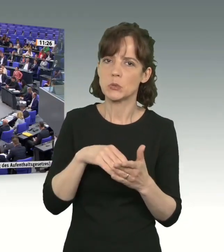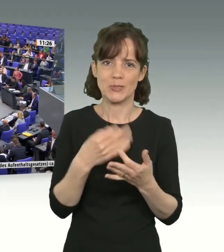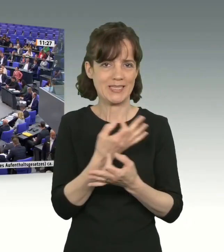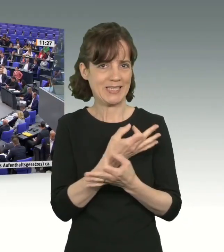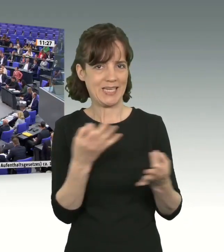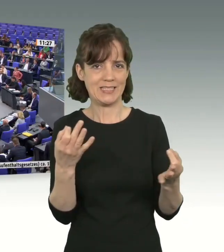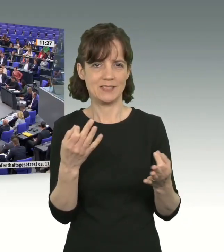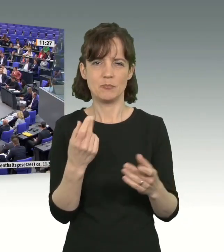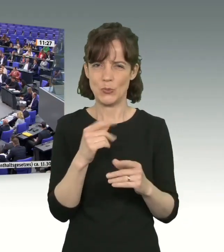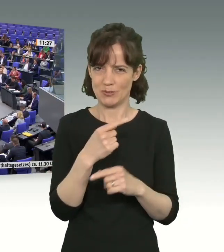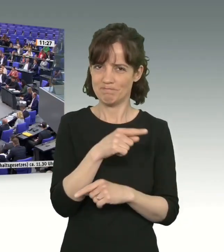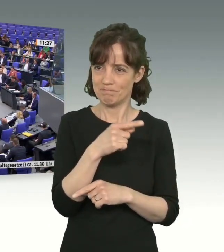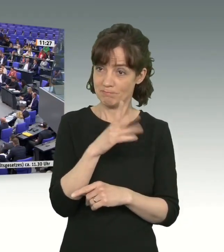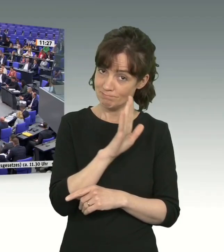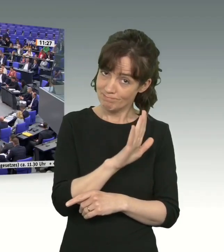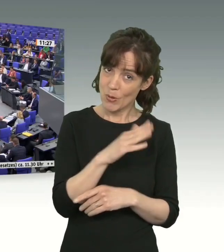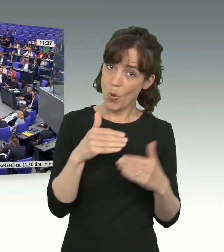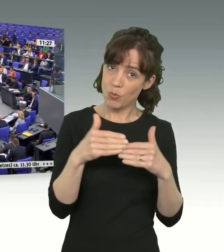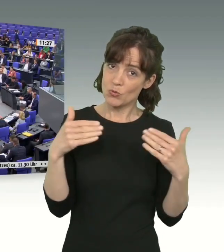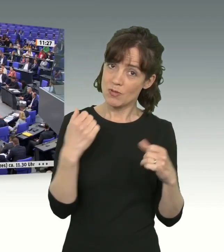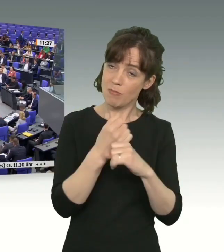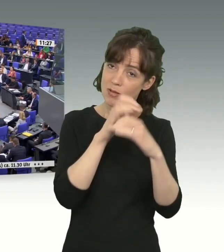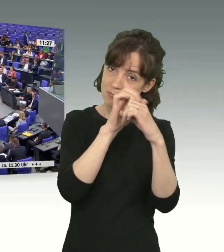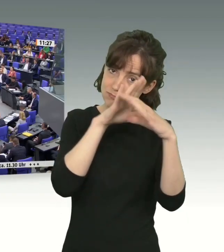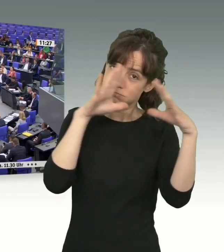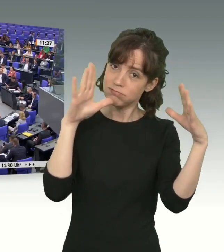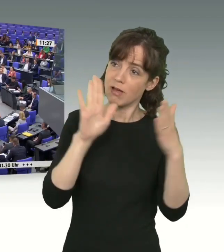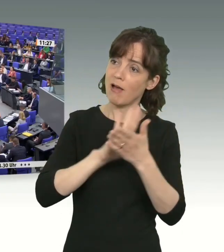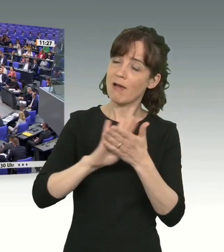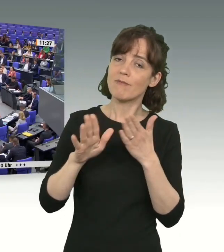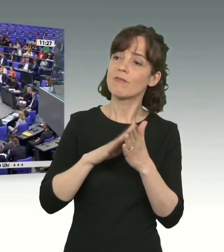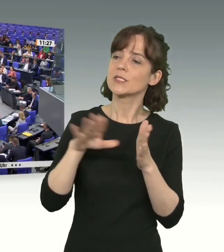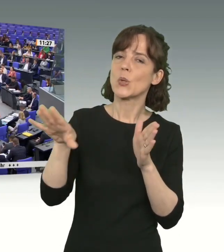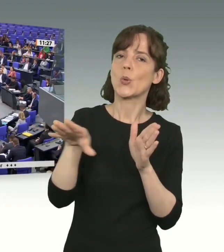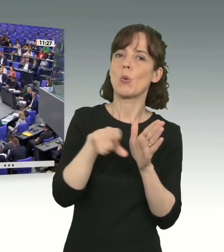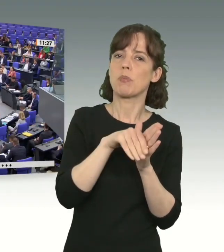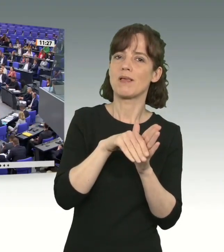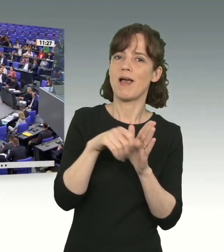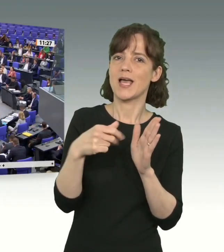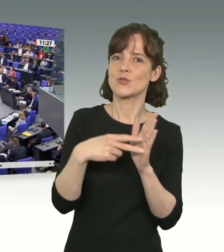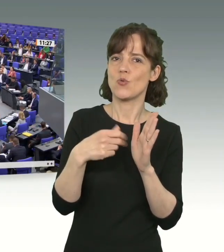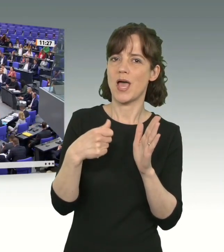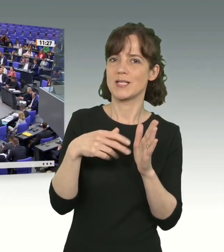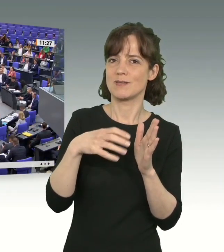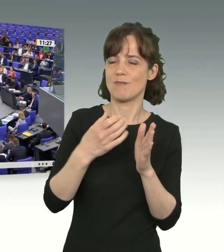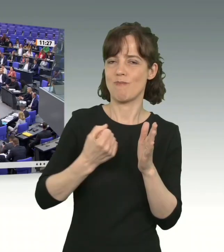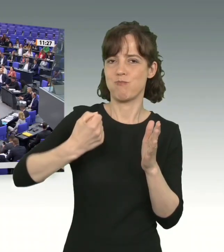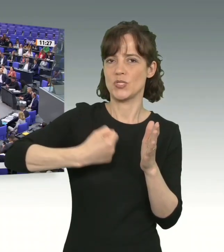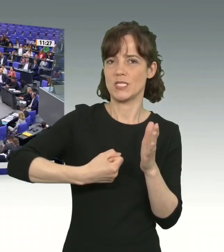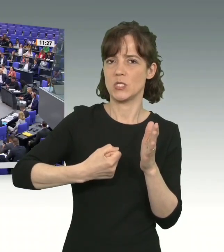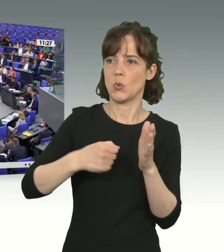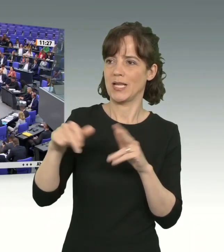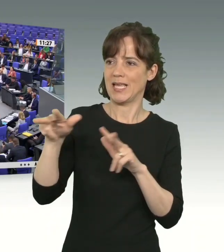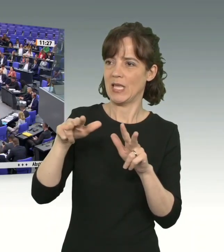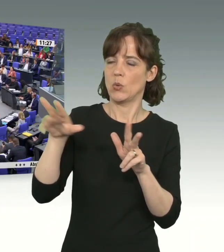verstehen Oppositionsarbeit offenbar als Kopie einer Eins-zu-eins-Position der Regierungsposition. Aber das, meine